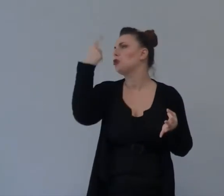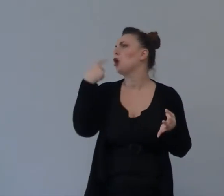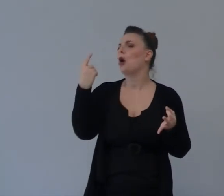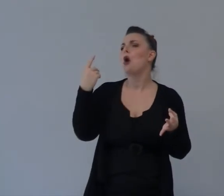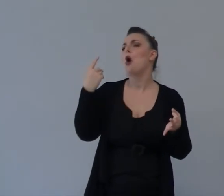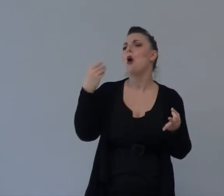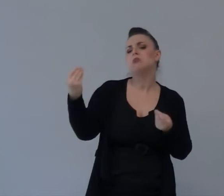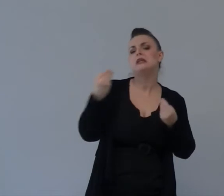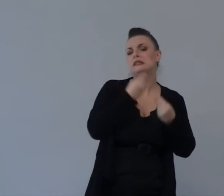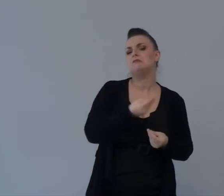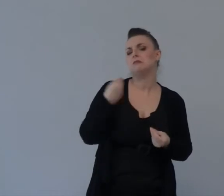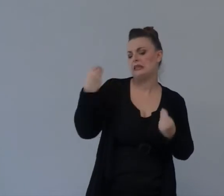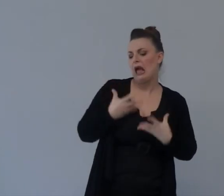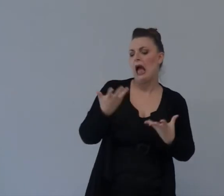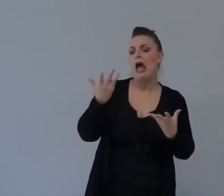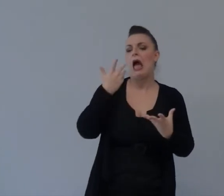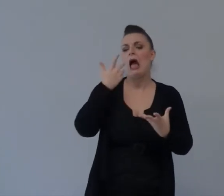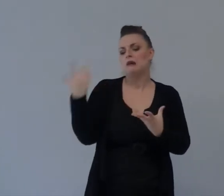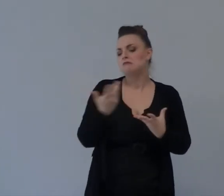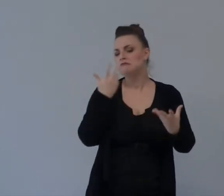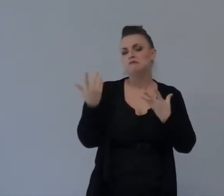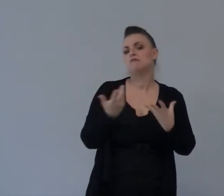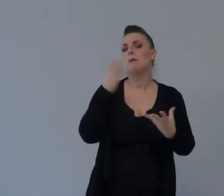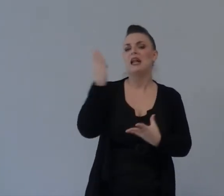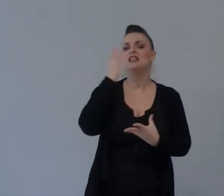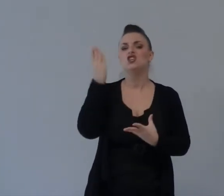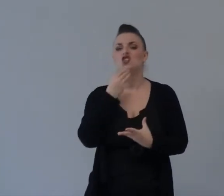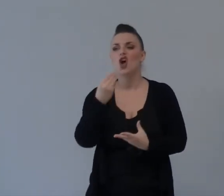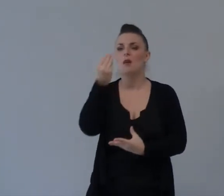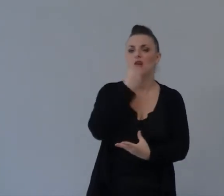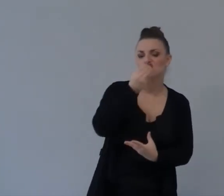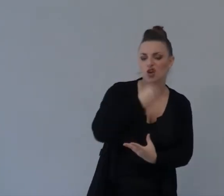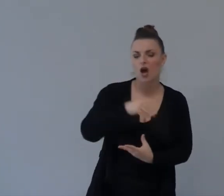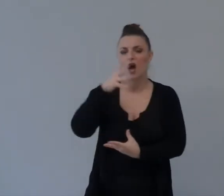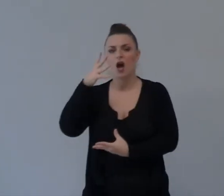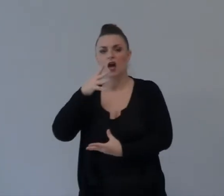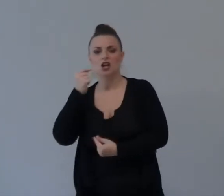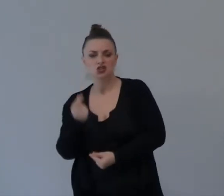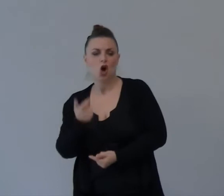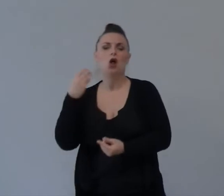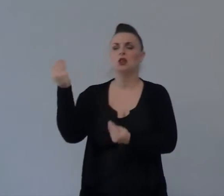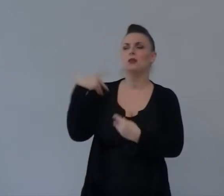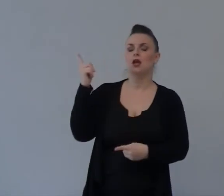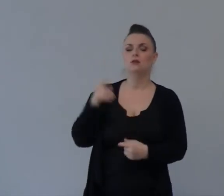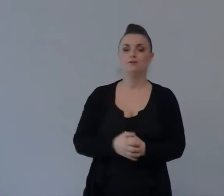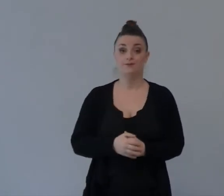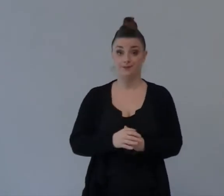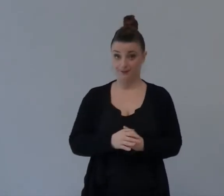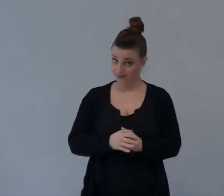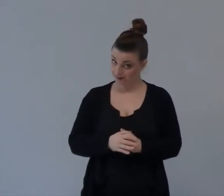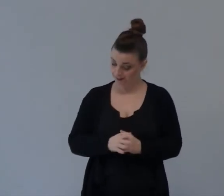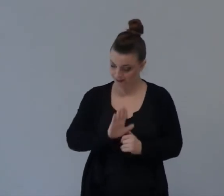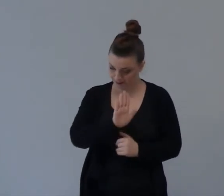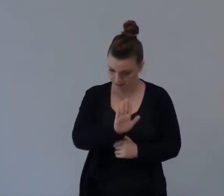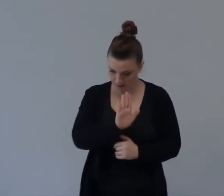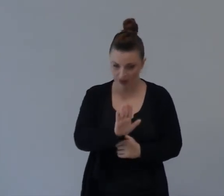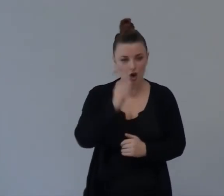Però Non Pensare Che Puoi Servire Il Signore A Tempo Pieno Soltanto Se Stai A Tempo